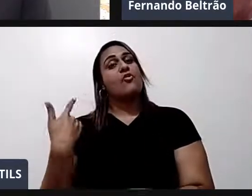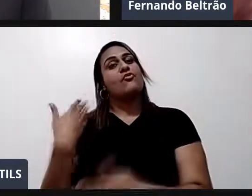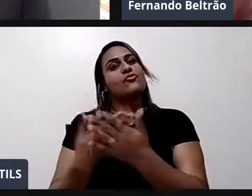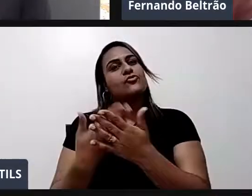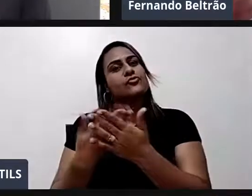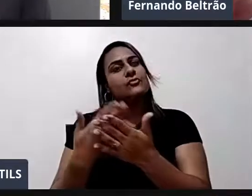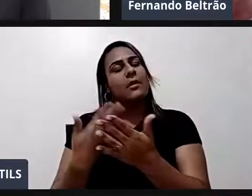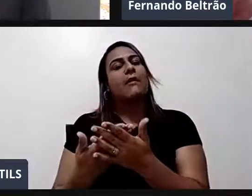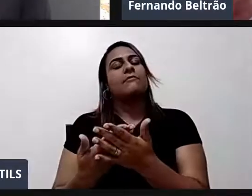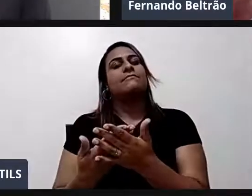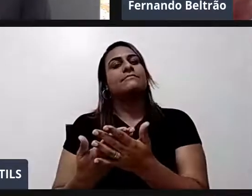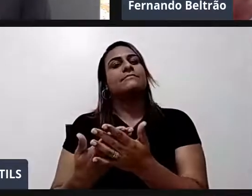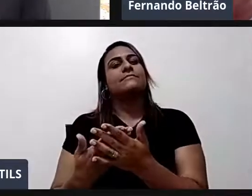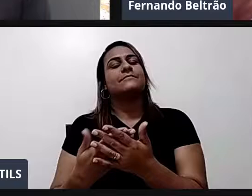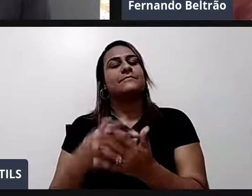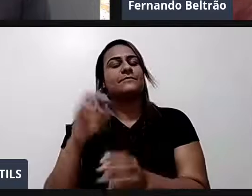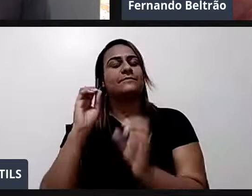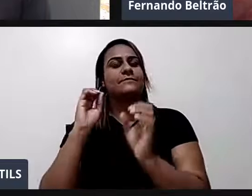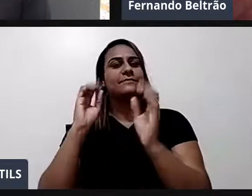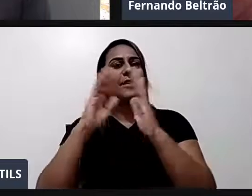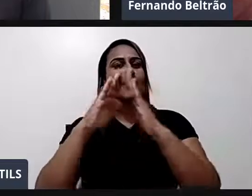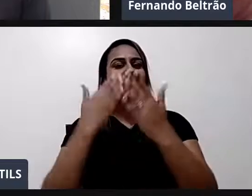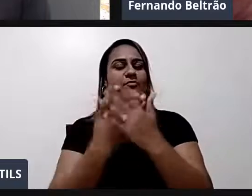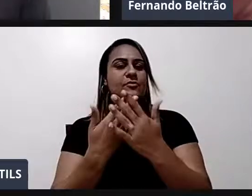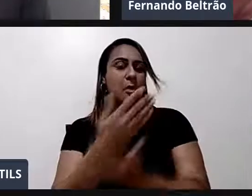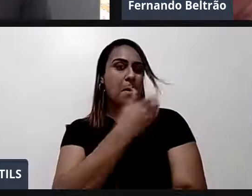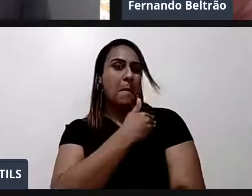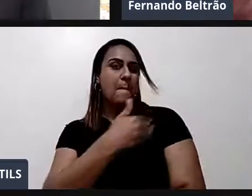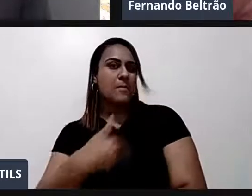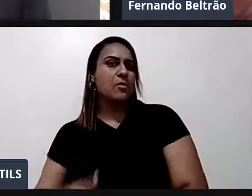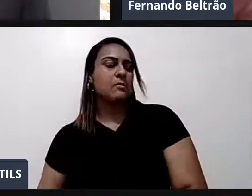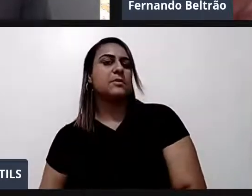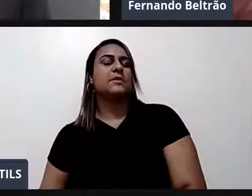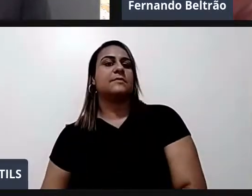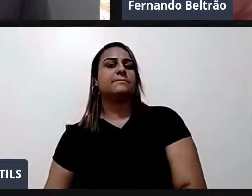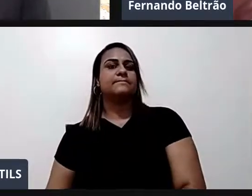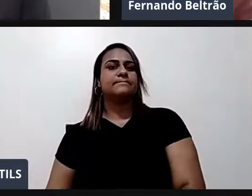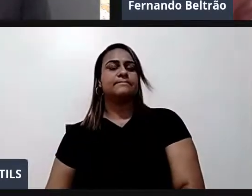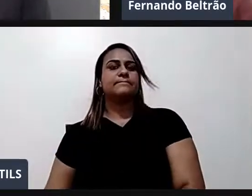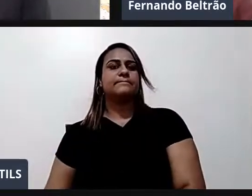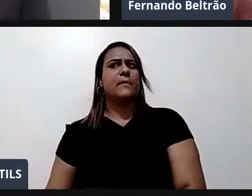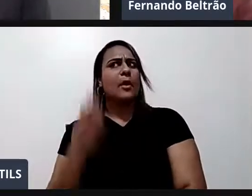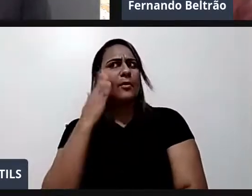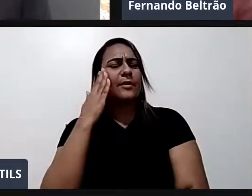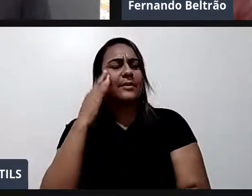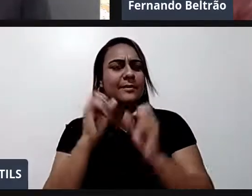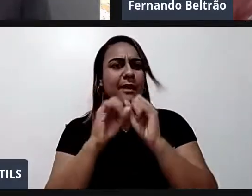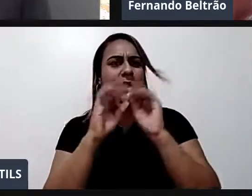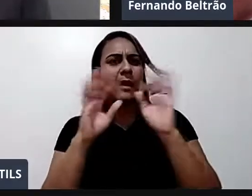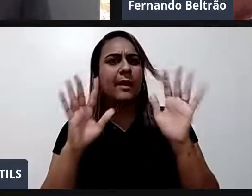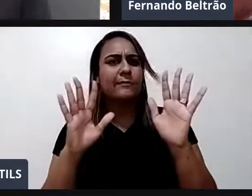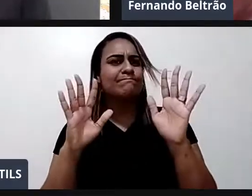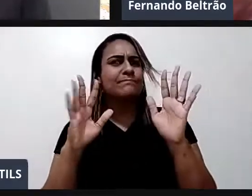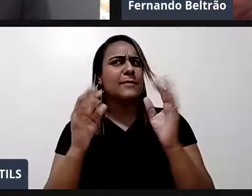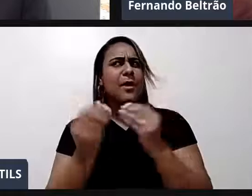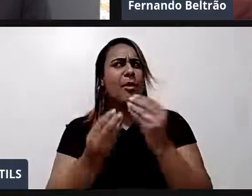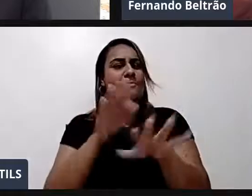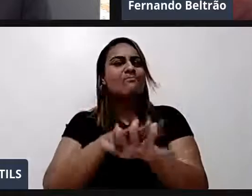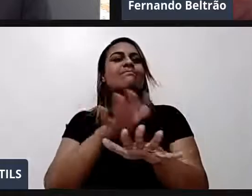noite. Porque precisava trabalhar. É à de mãe de tarde. Então eu entendo muito bem. Como é a exclusão. De uma parte. Éramos seis